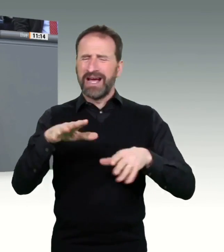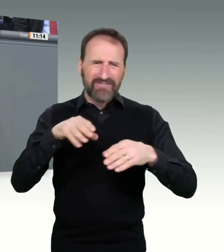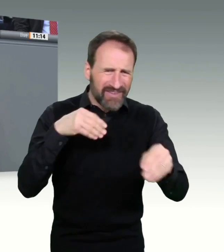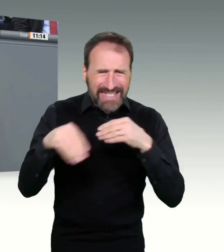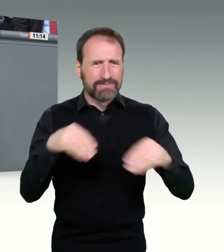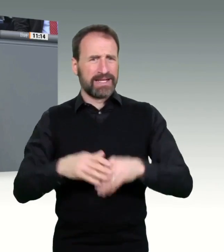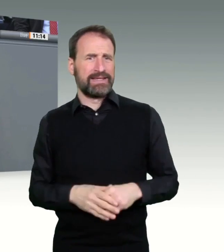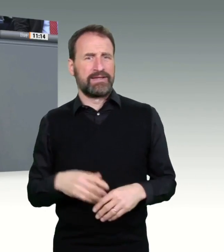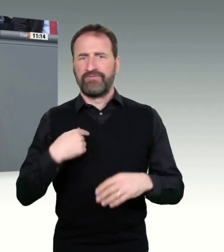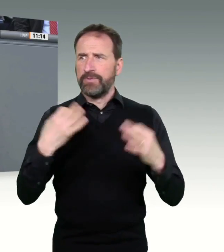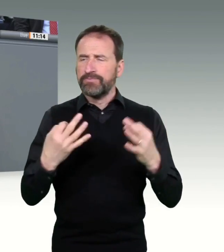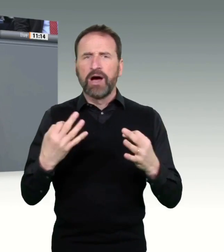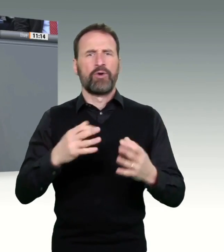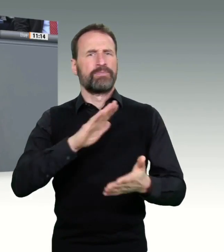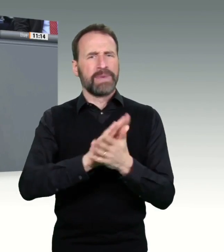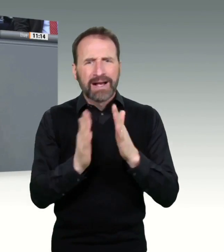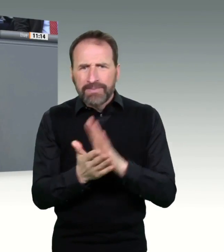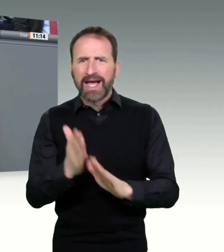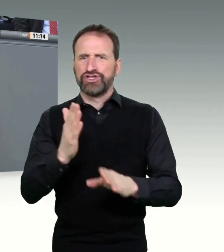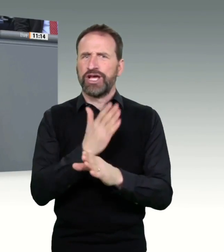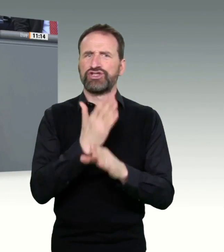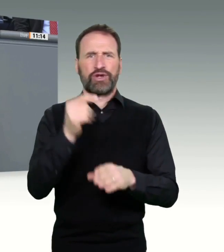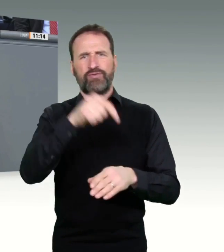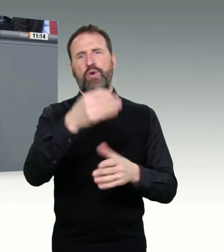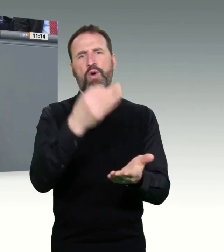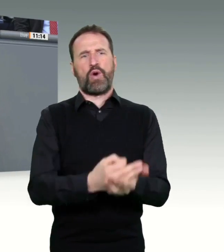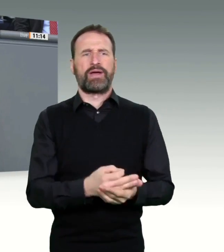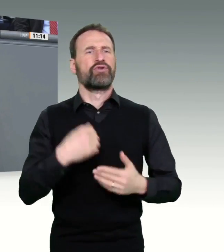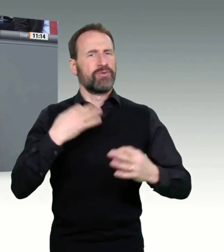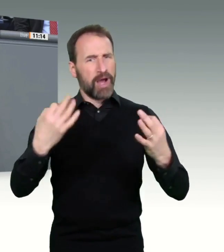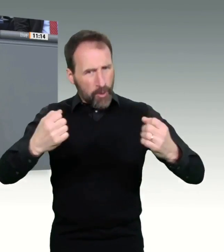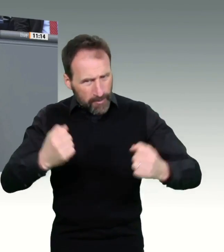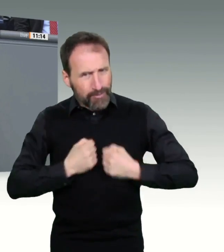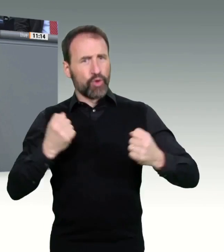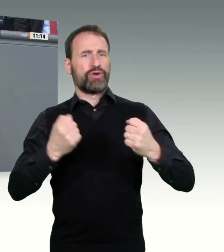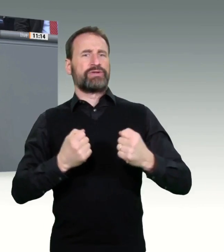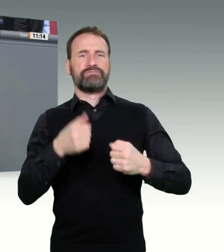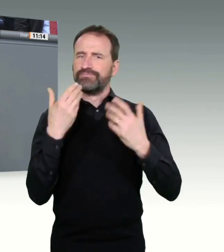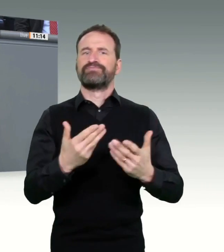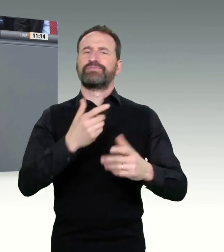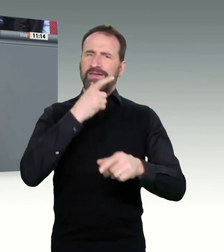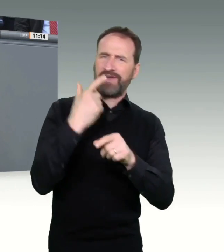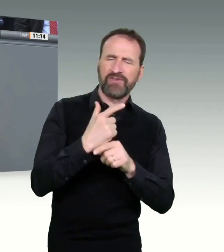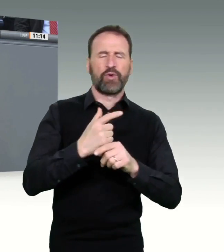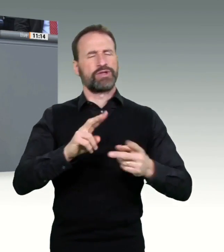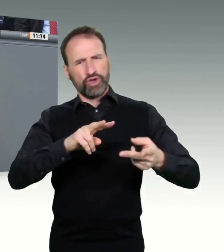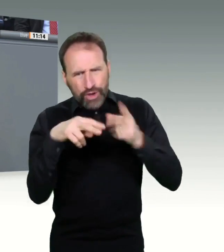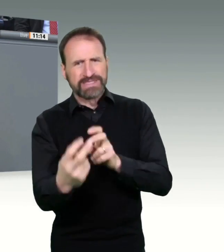brauchen, sind Entwicklungsaufträge und Ausschreibungen für Onlineportale, Softwarelösungen, Schnittstellen und eine Zentralverwaltung.